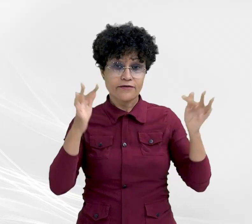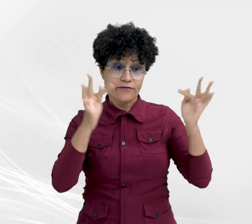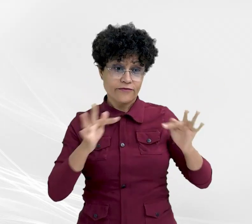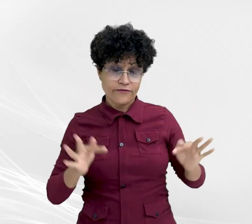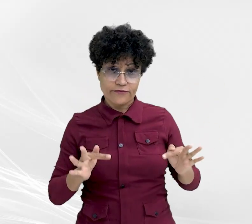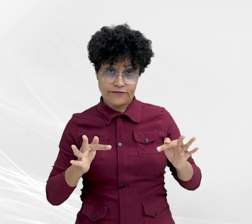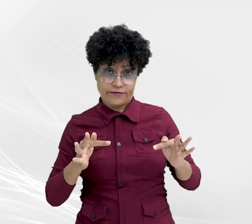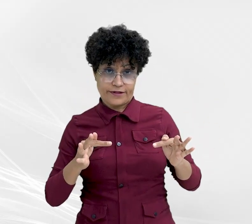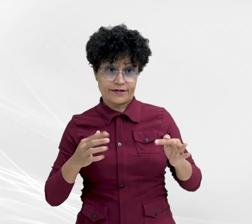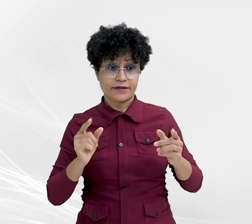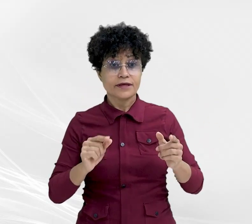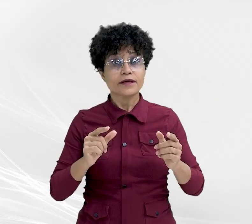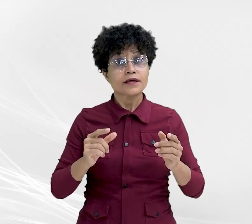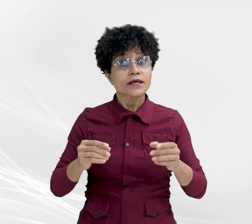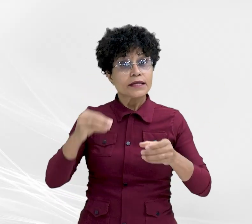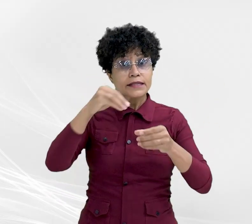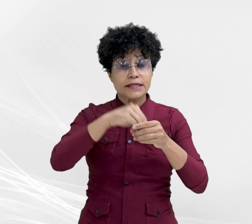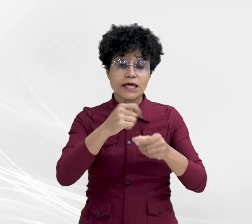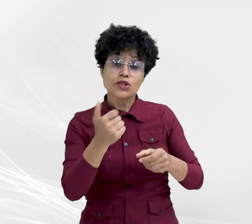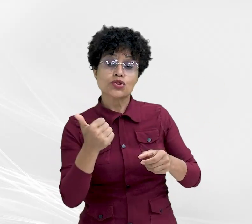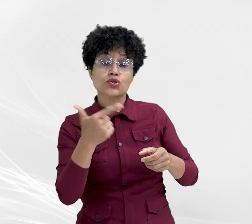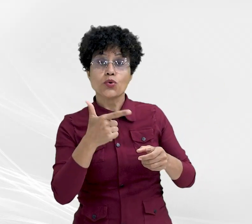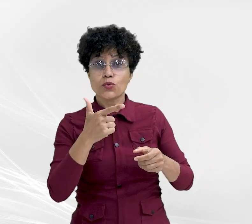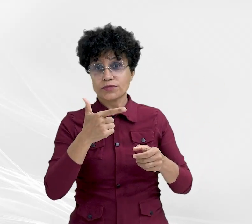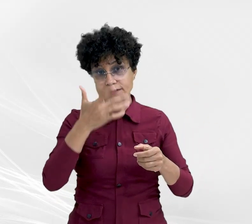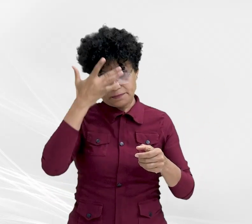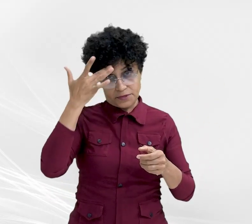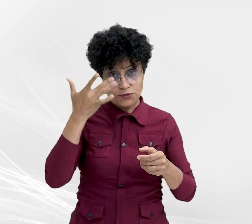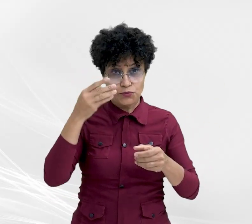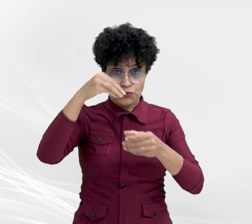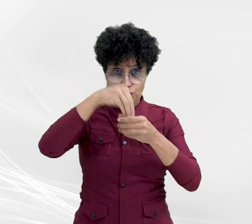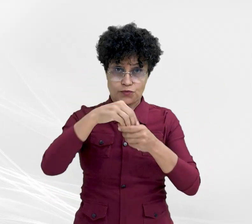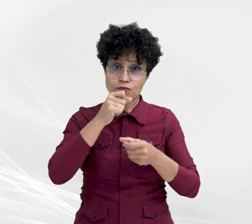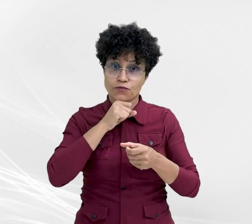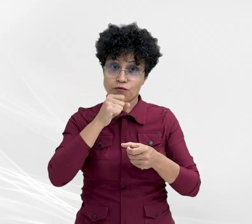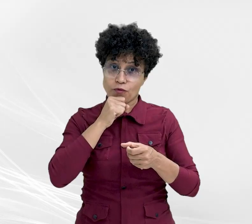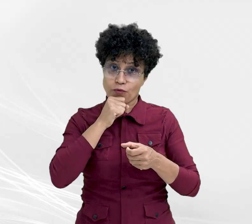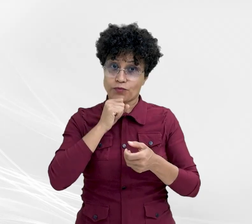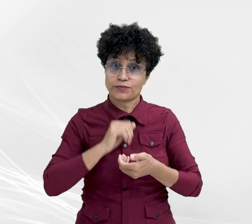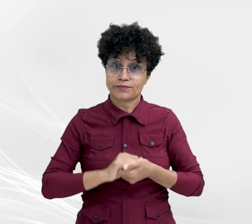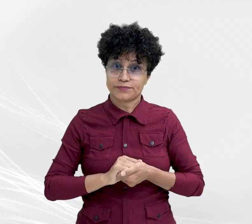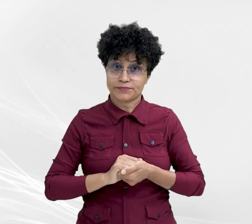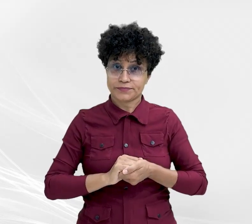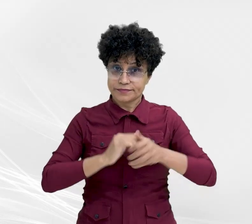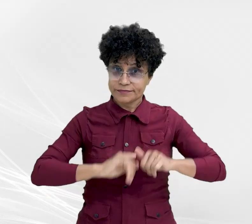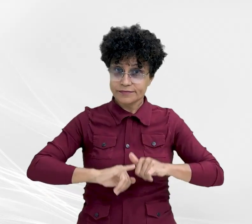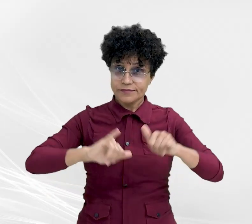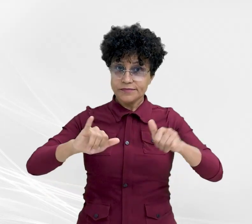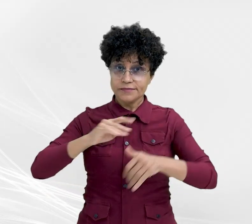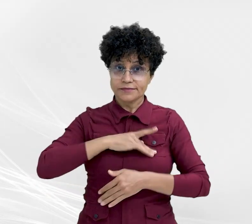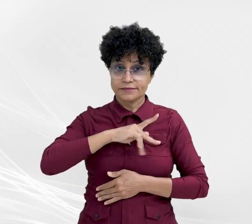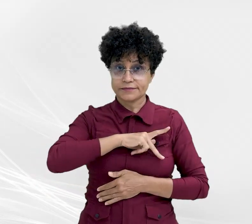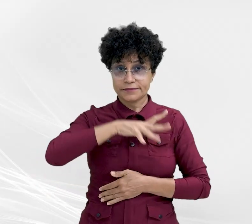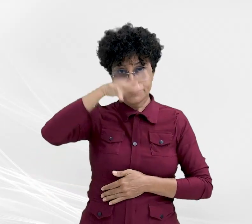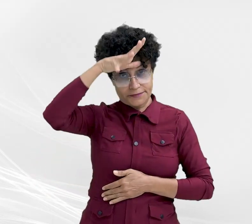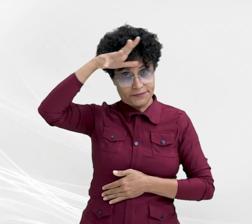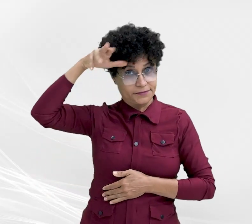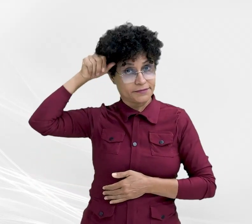capacidade para abrigar 12 idosos. Esse foi um conteúdo do Ministério Público do Estado de Mato Grosso.